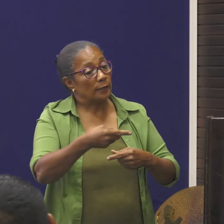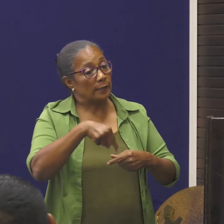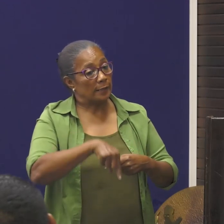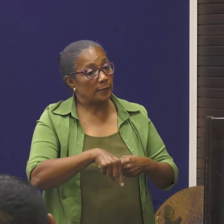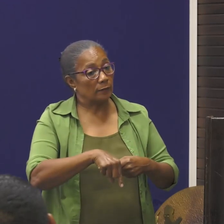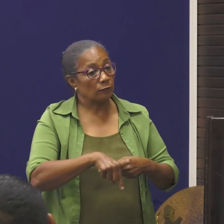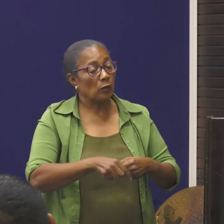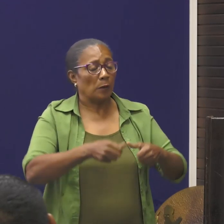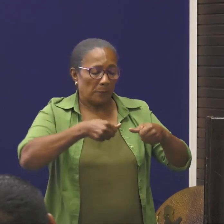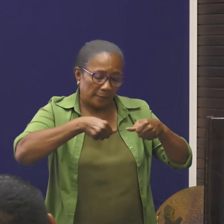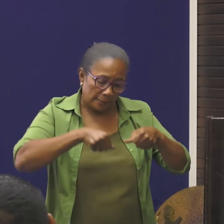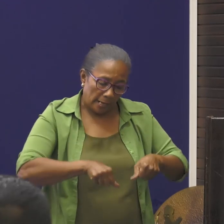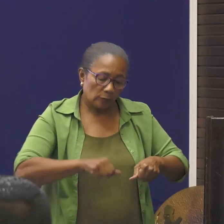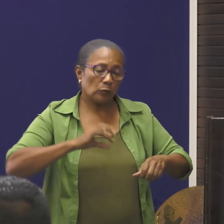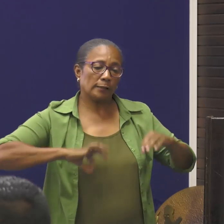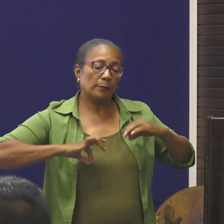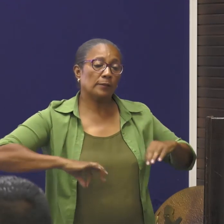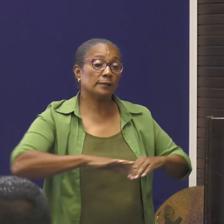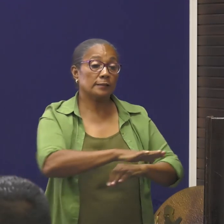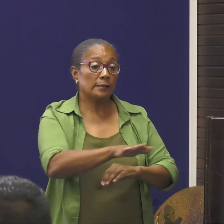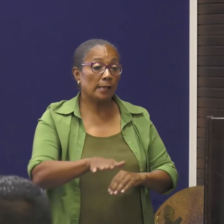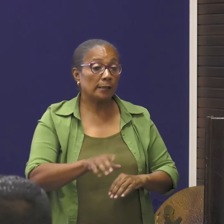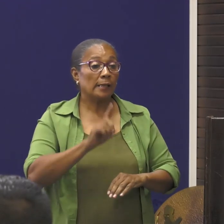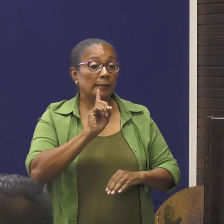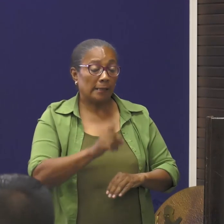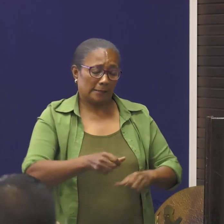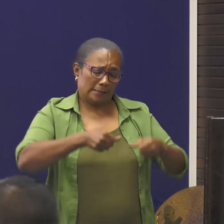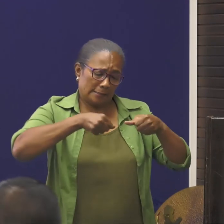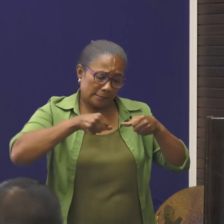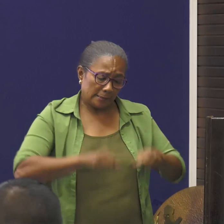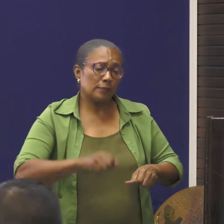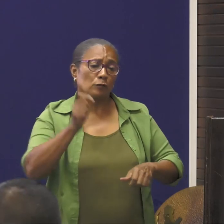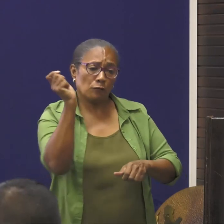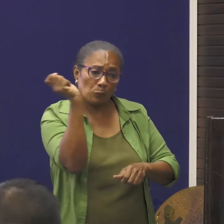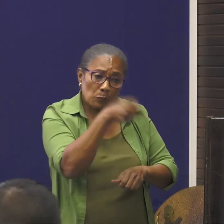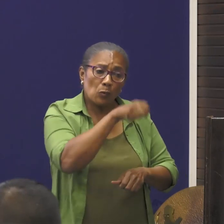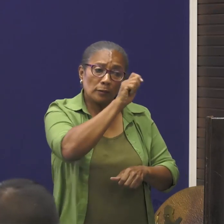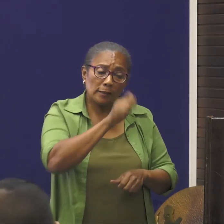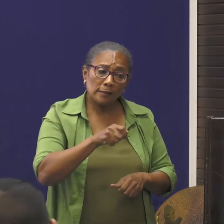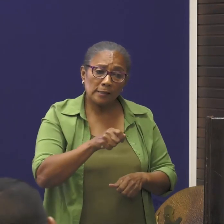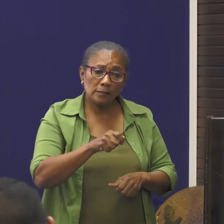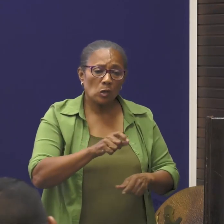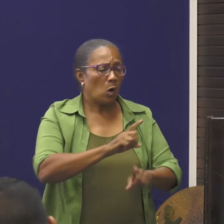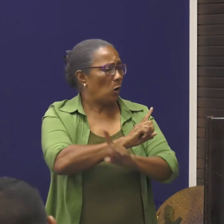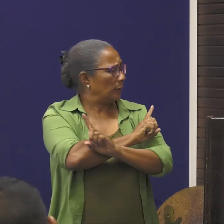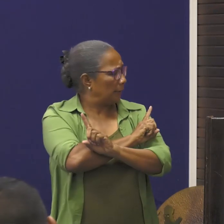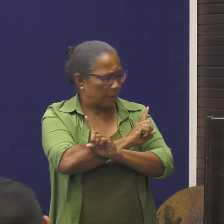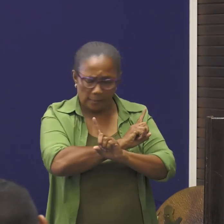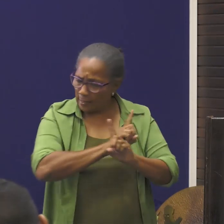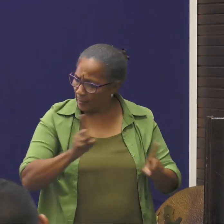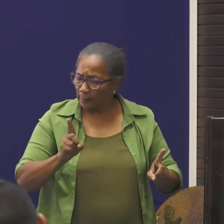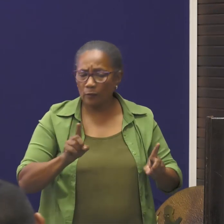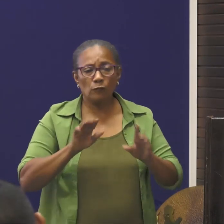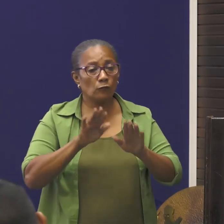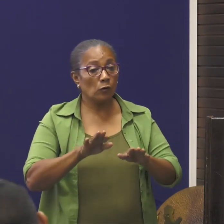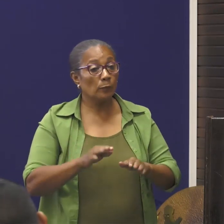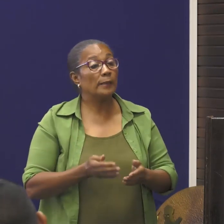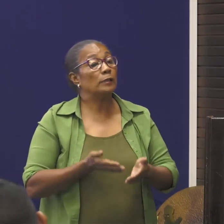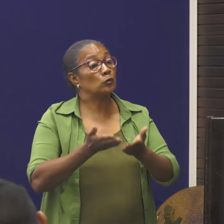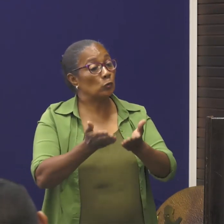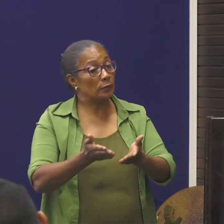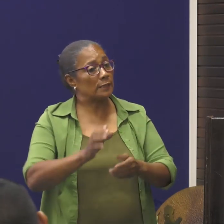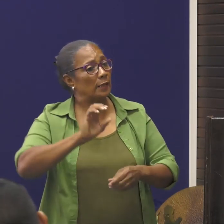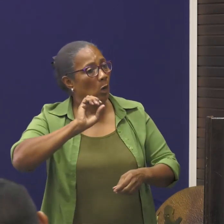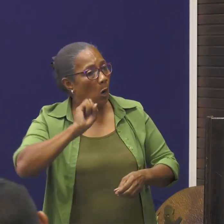benadrukt het ministerie, dat het ten strengste verboden is, en onder geen enkele voorwaarden toegestaan is,